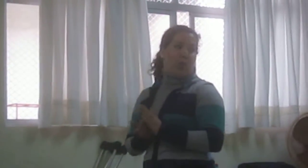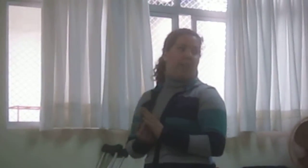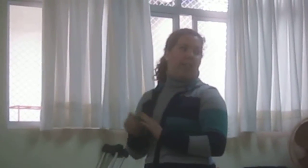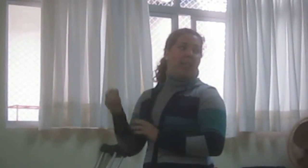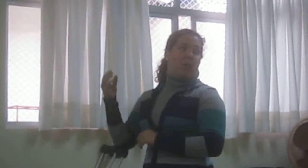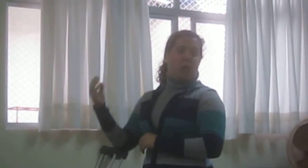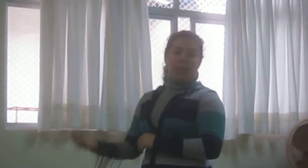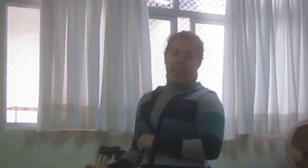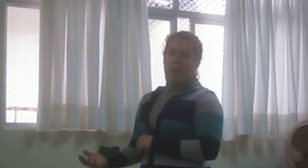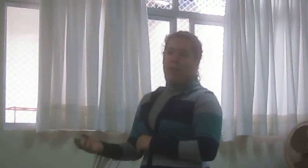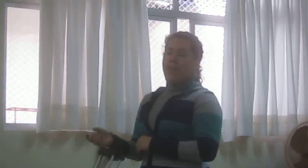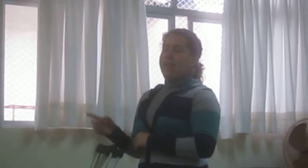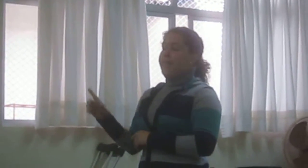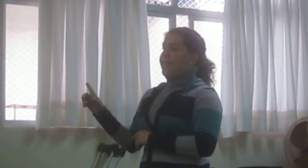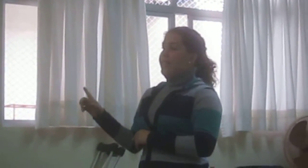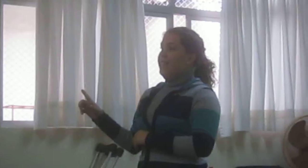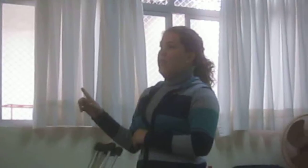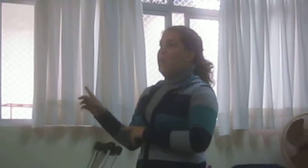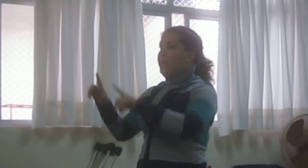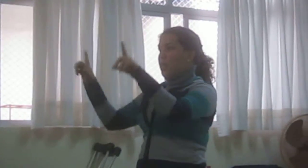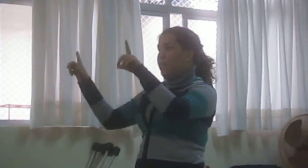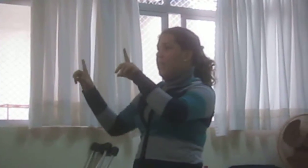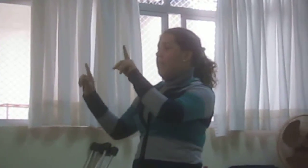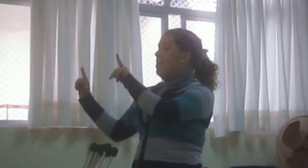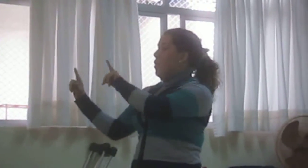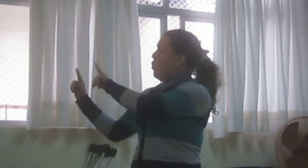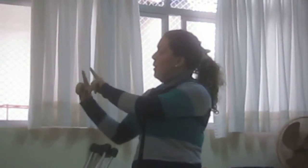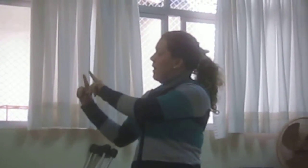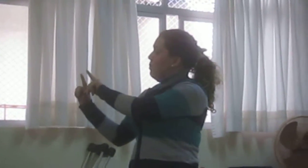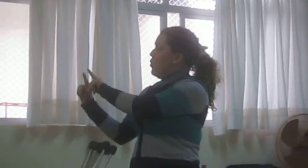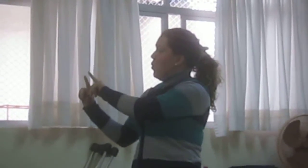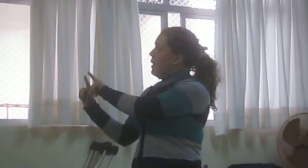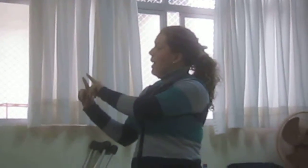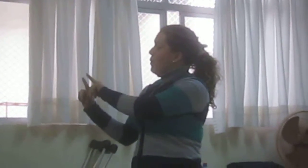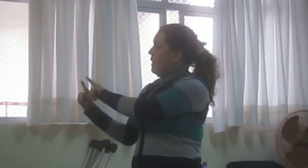no local, ou ter uma televisão com o intérprete do lado, né?